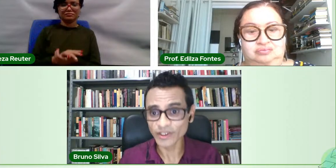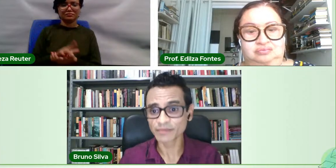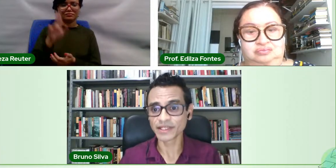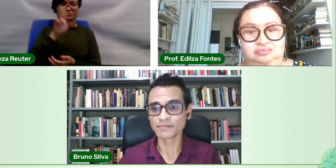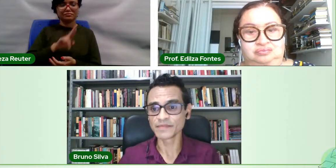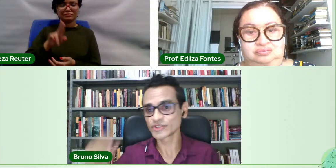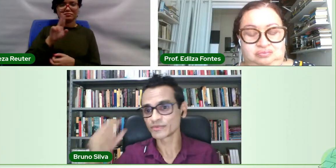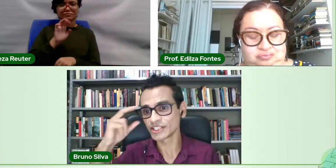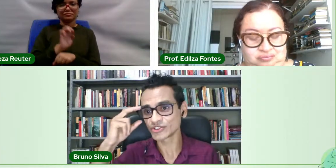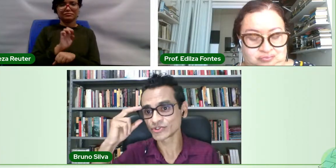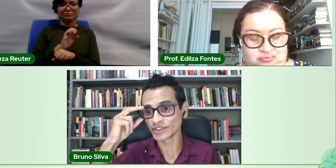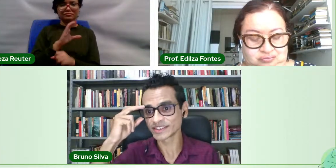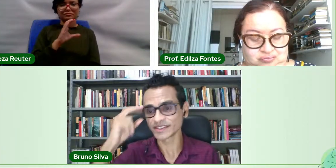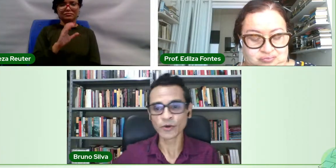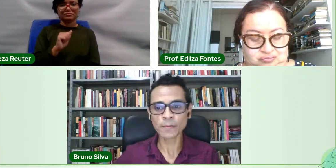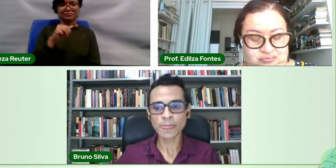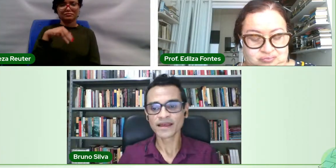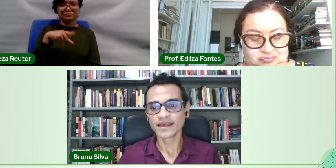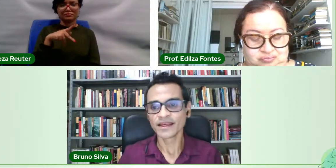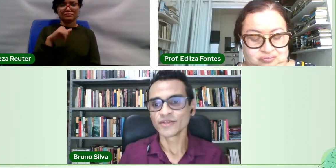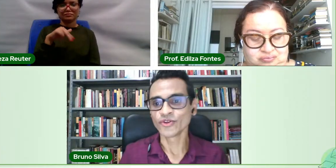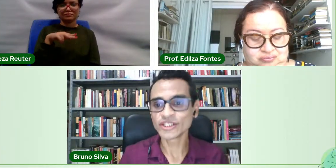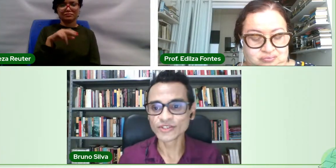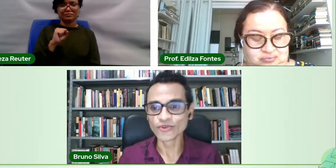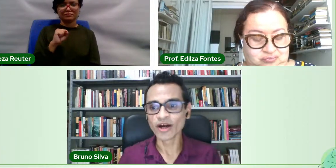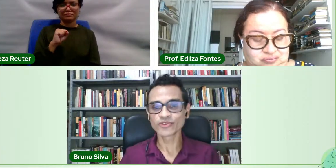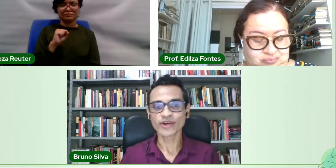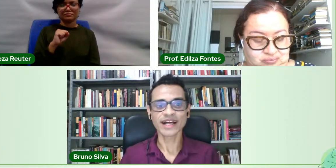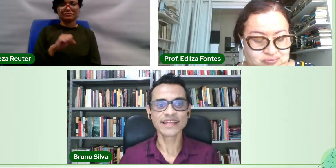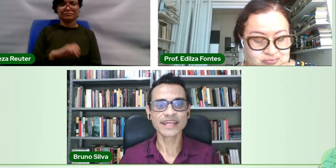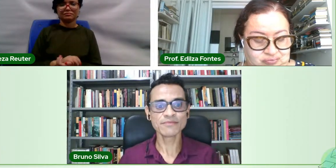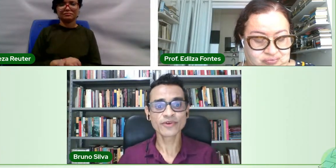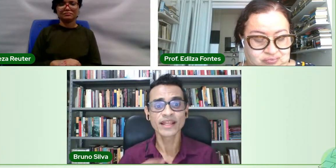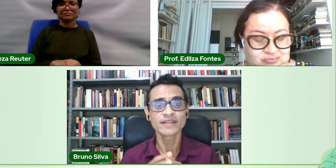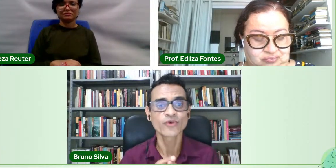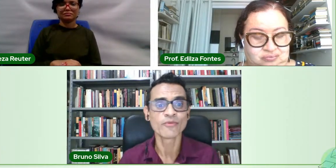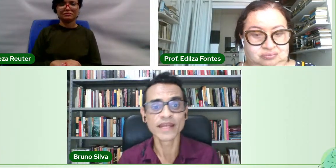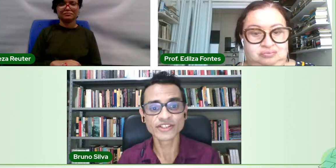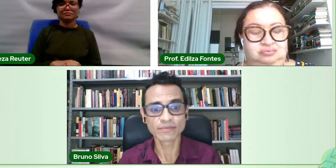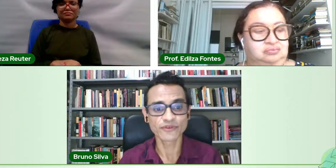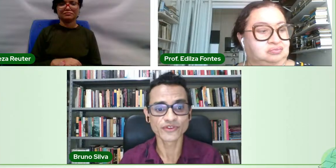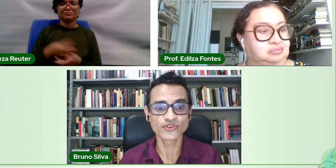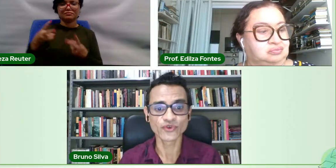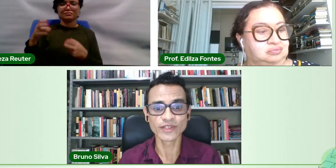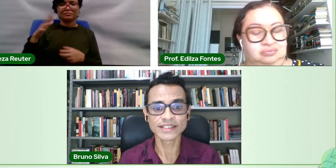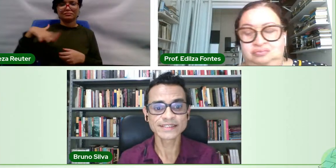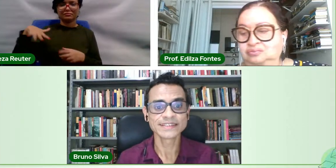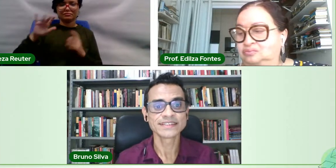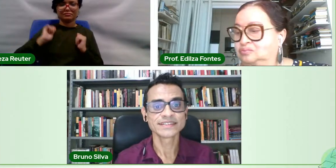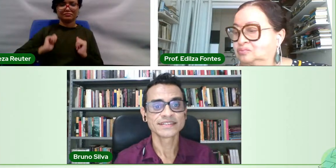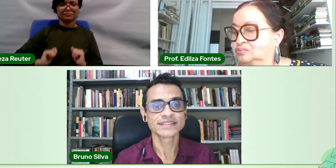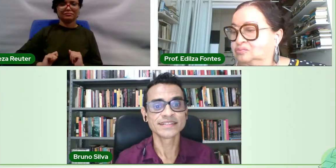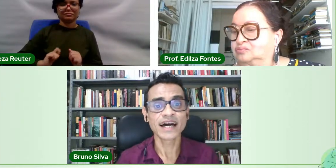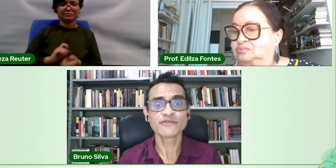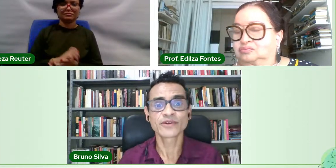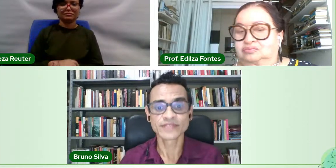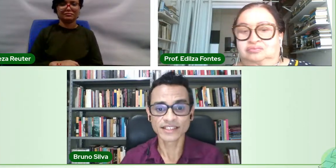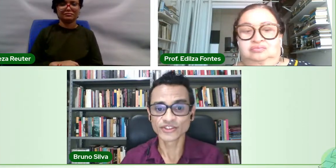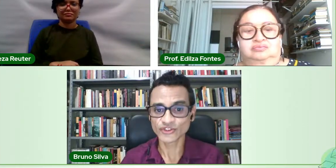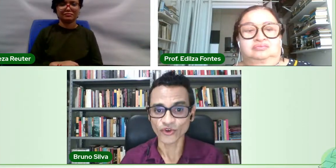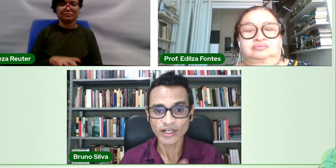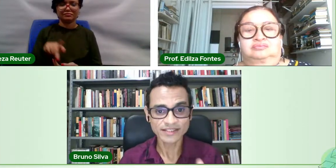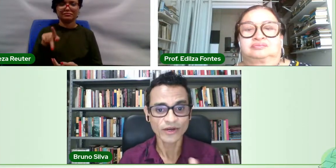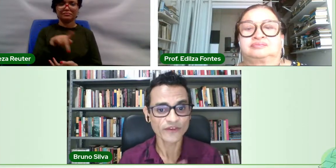e doutora pela mesma instituição. Note que, no âmbito acadêmico, ela atualmente é professora da